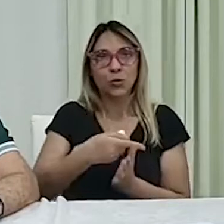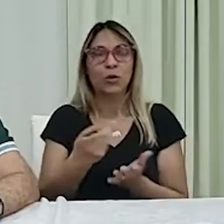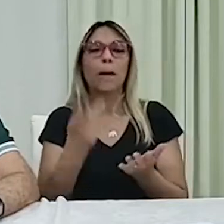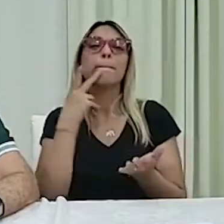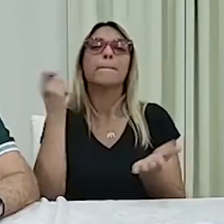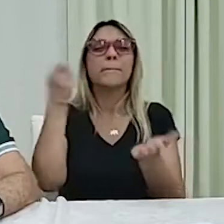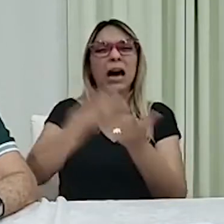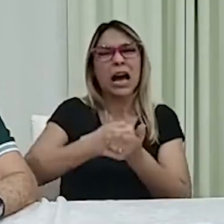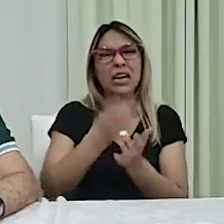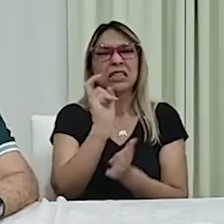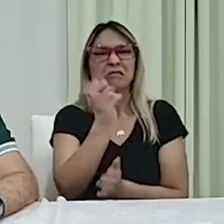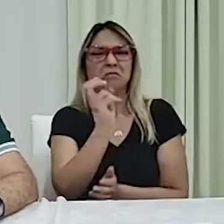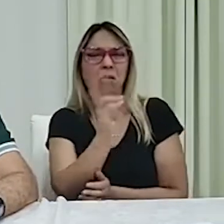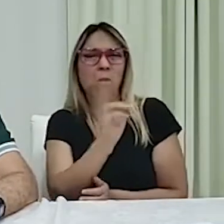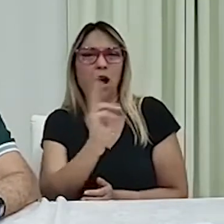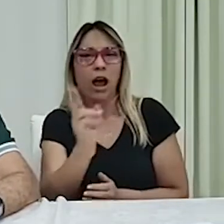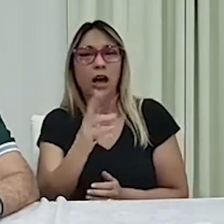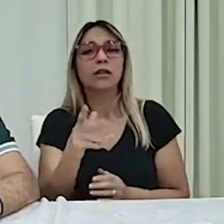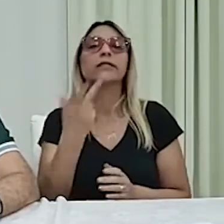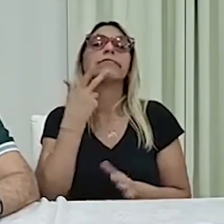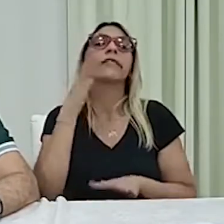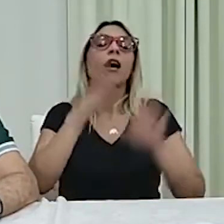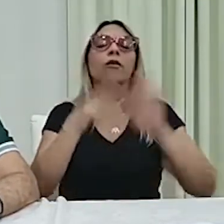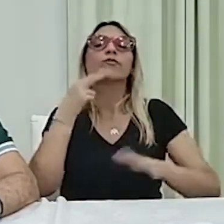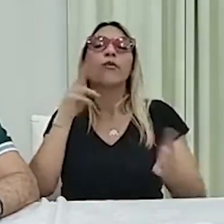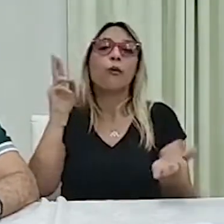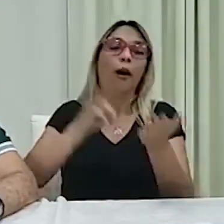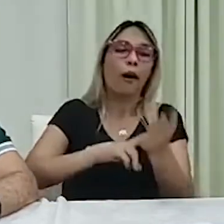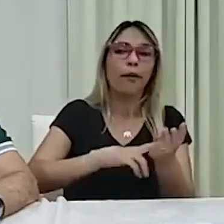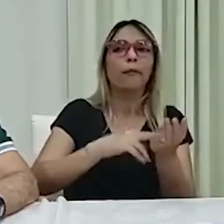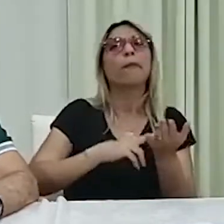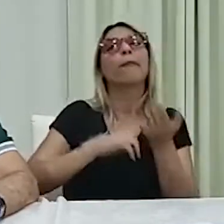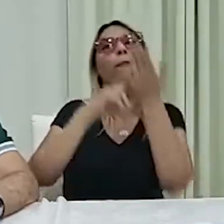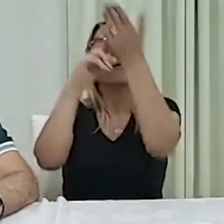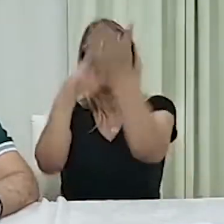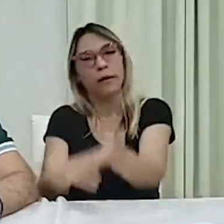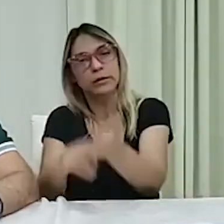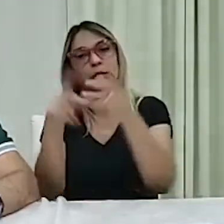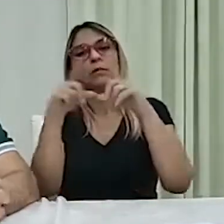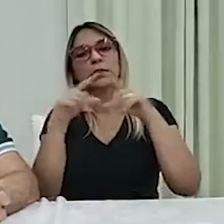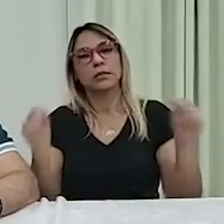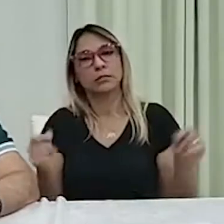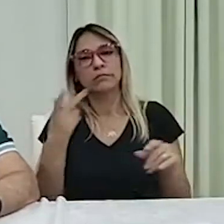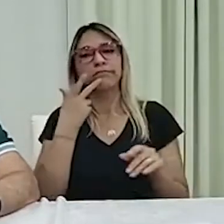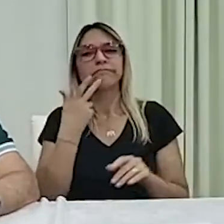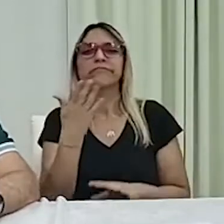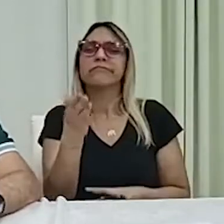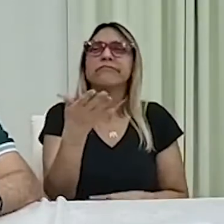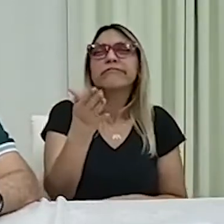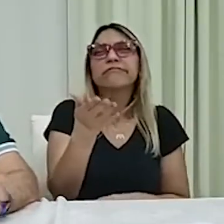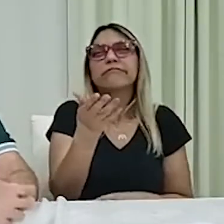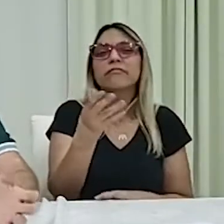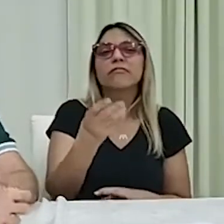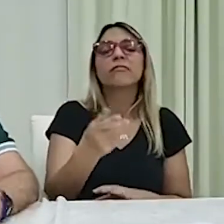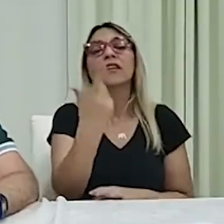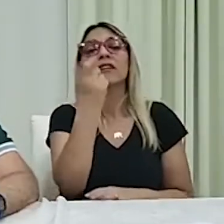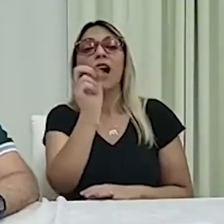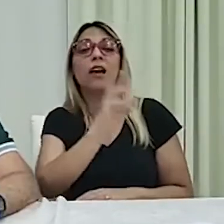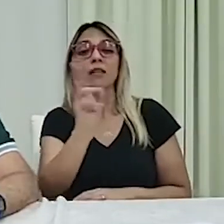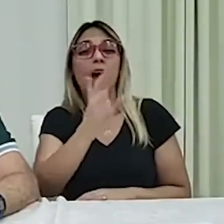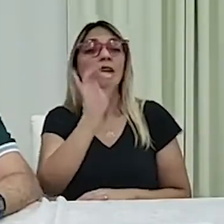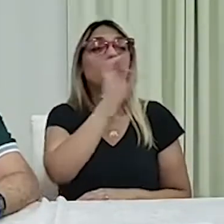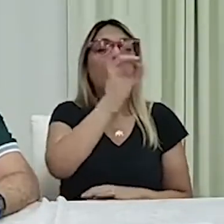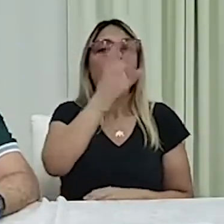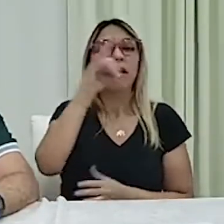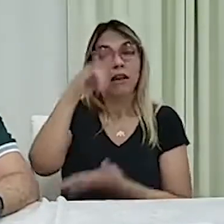alguns casos eles têm que mandar para o correio para cá, então custa aí, final das contas, levando tudo em conta, quase R$,00 cada